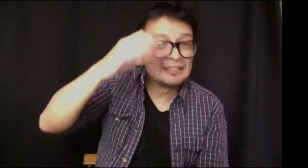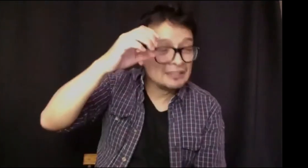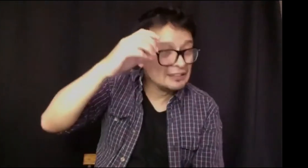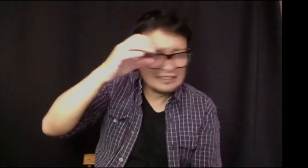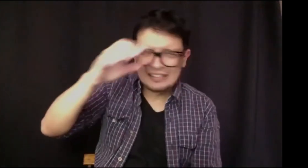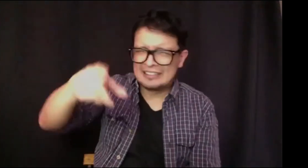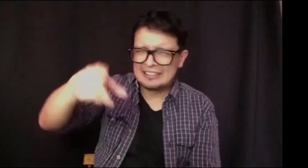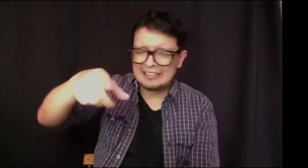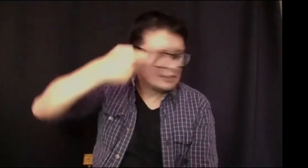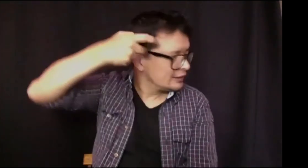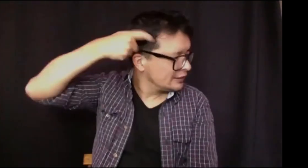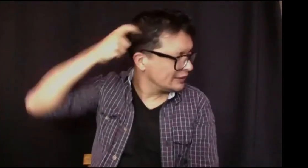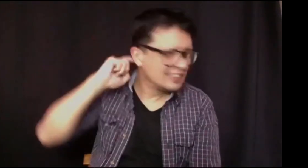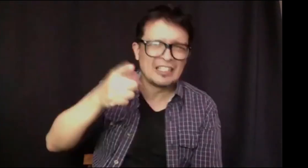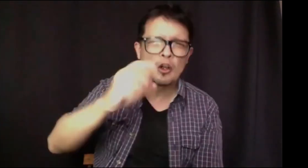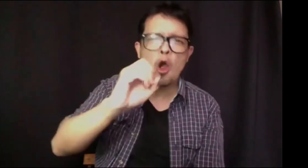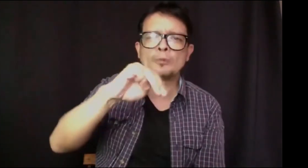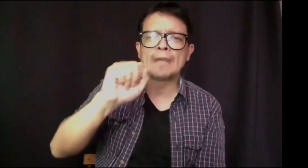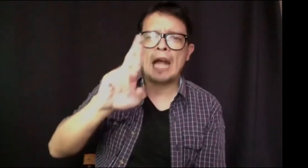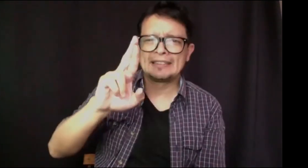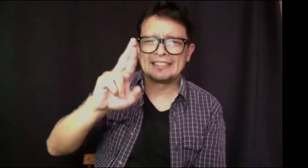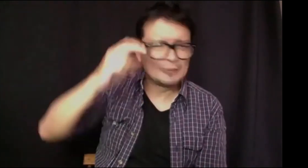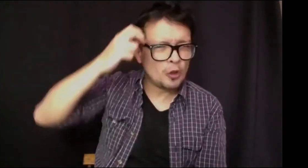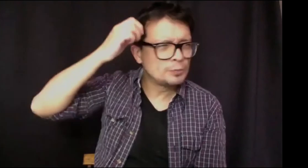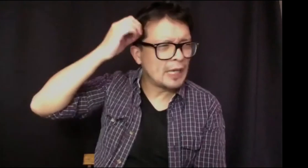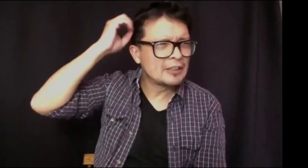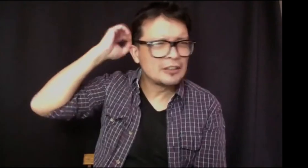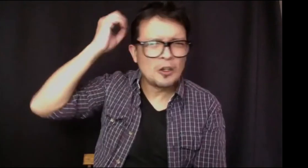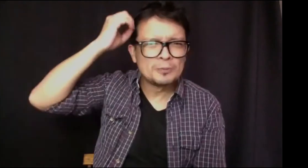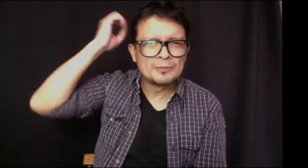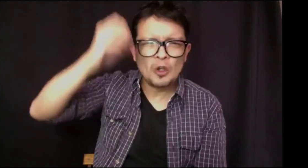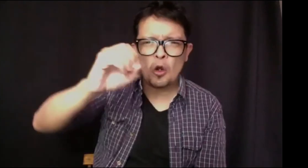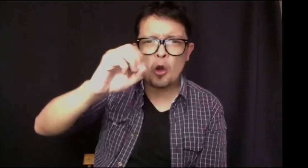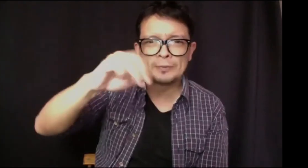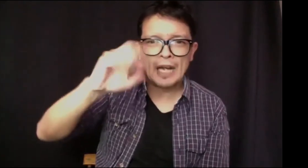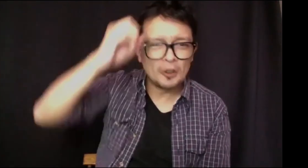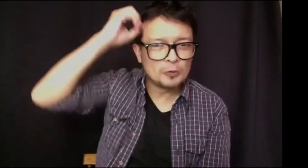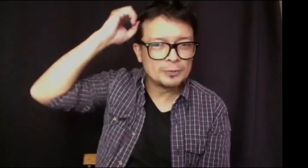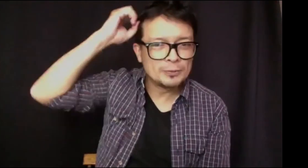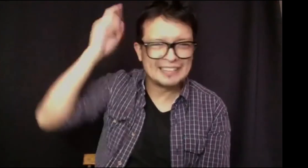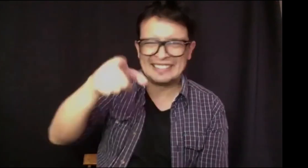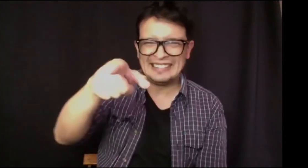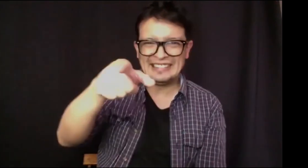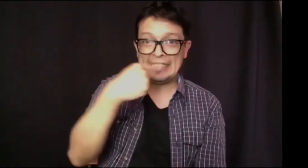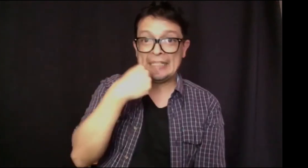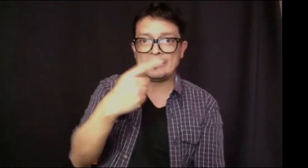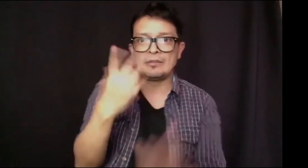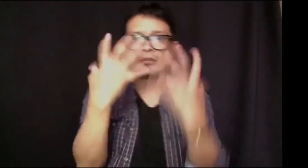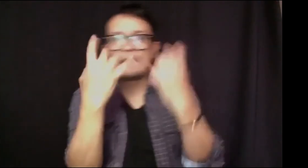acceso en la sociedad, es una barrera bastante compleja. Lo que decía Omar, por ejemplo, creo que la señal era así, Omar, sí,